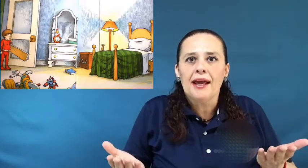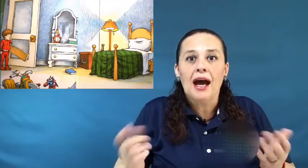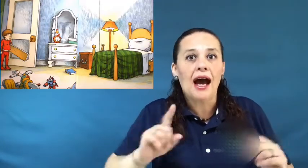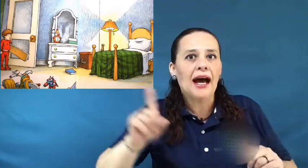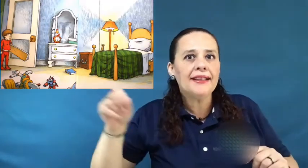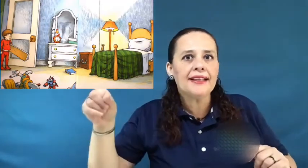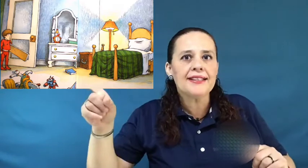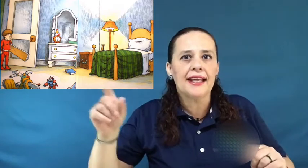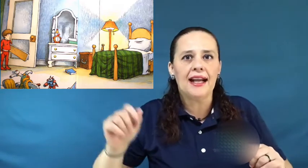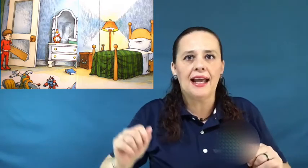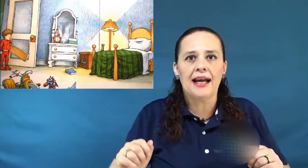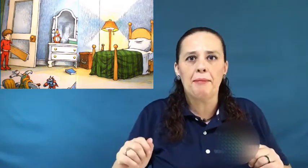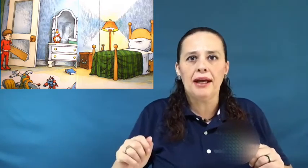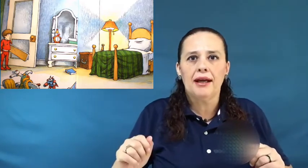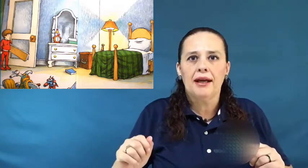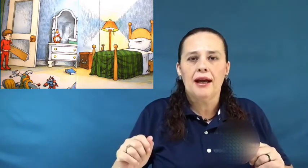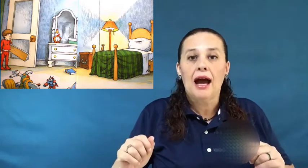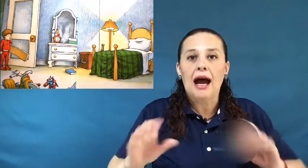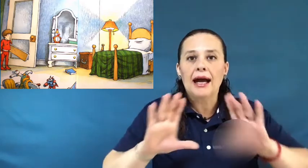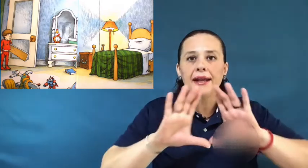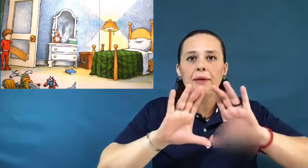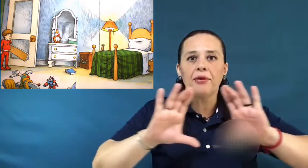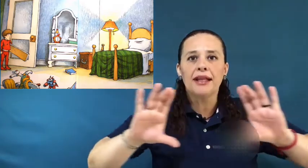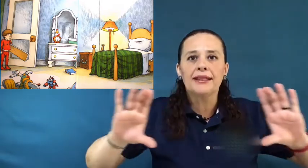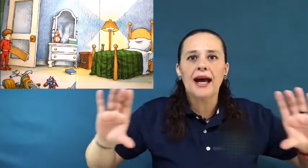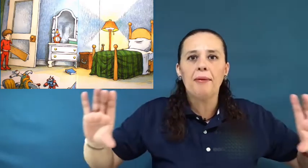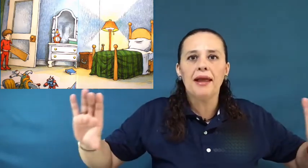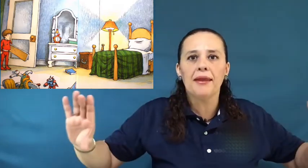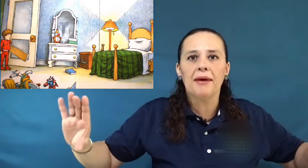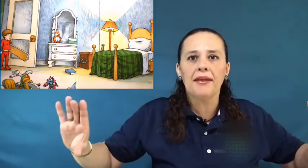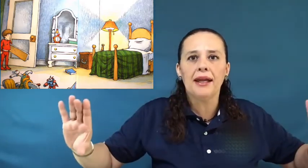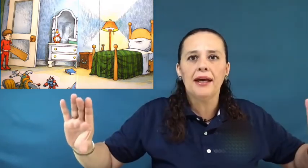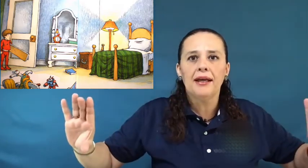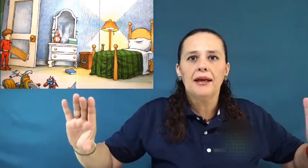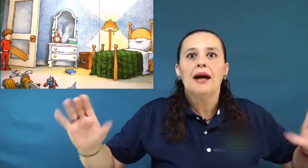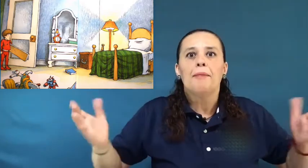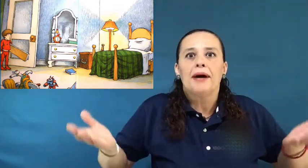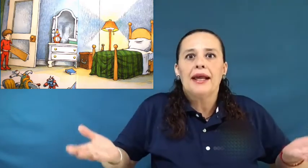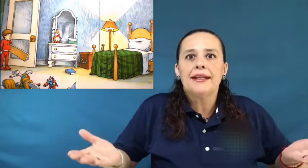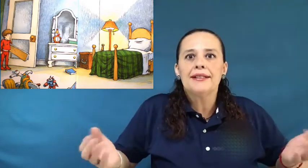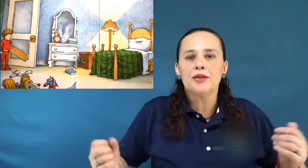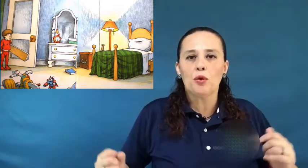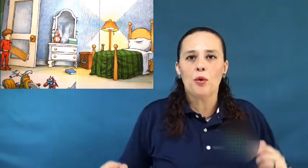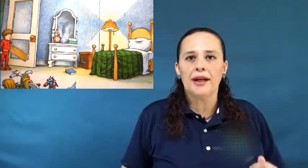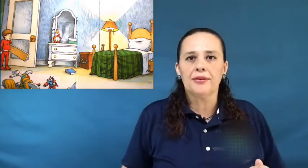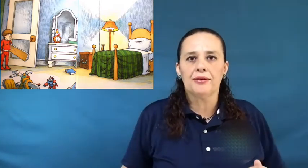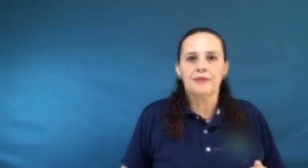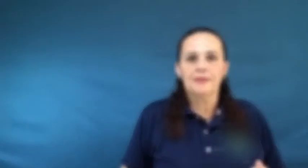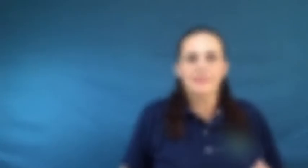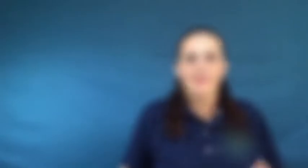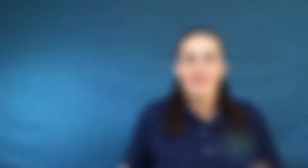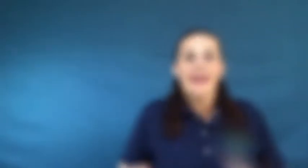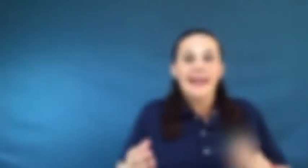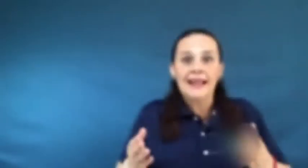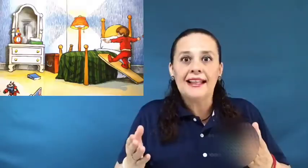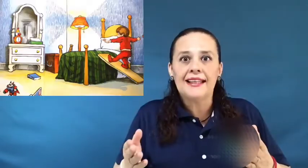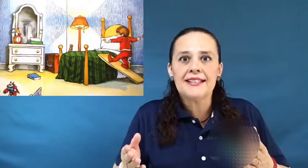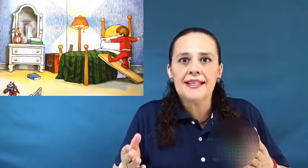antes de ir a la cama, agarraba una tabla de madera para irse a su cuarto. Y él decía